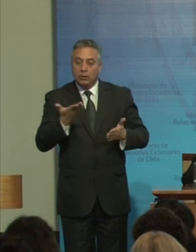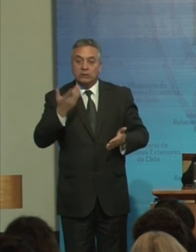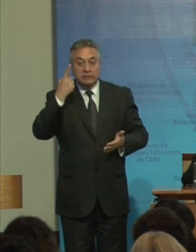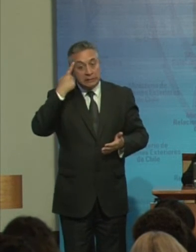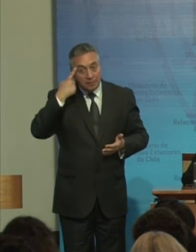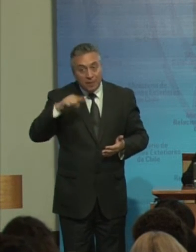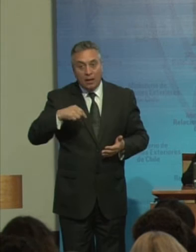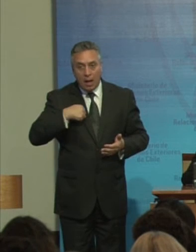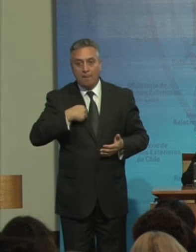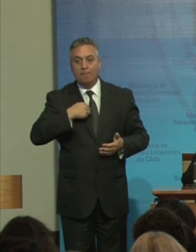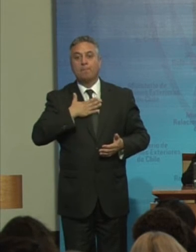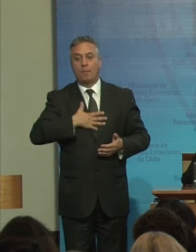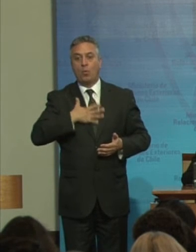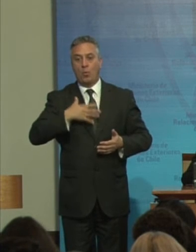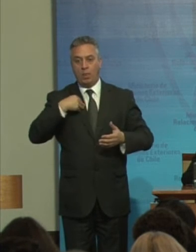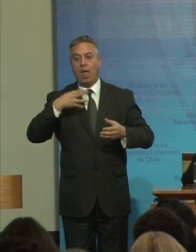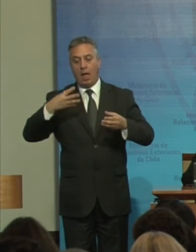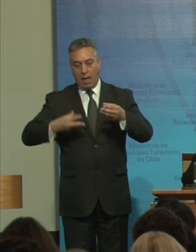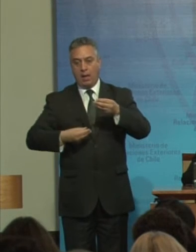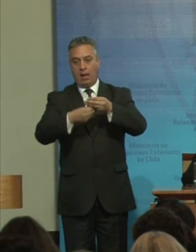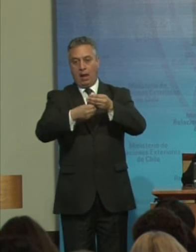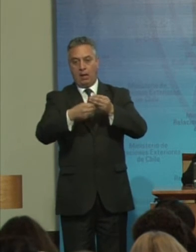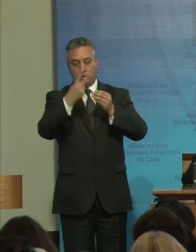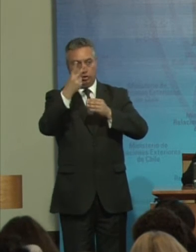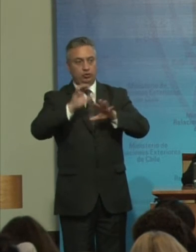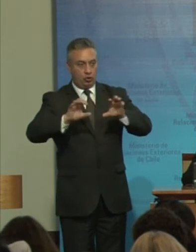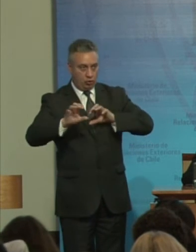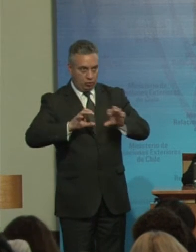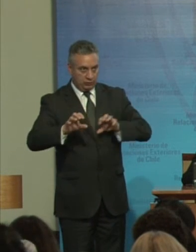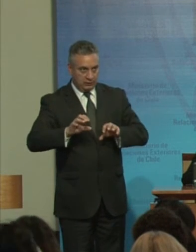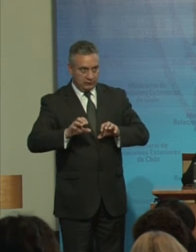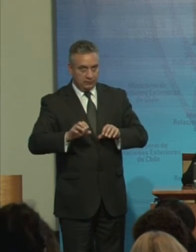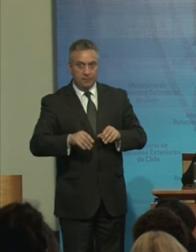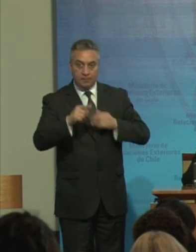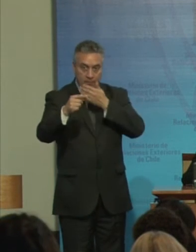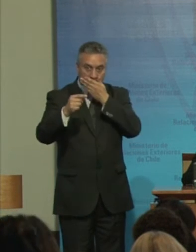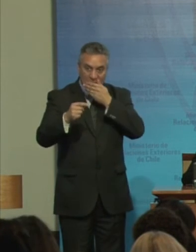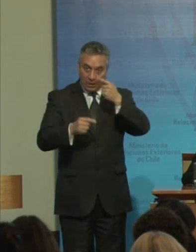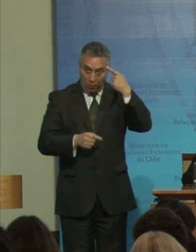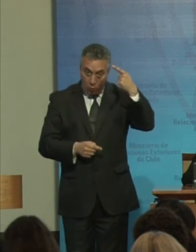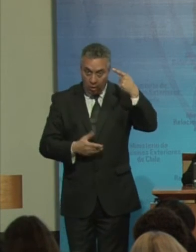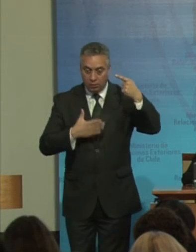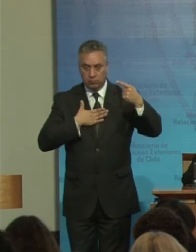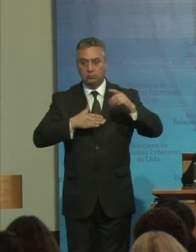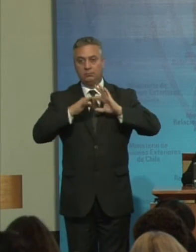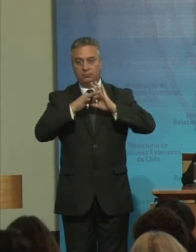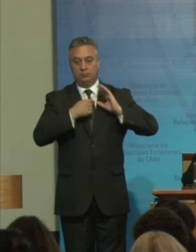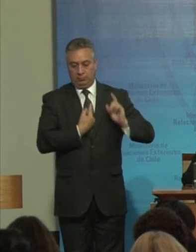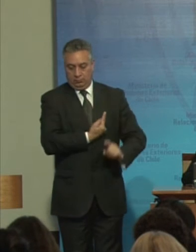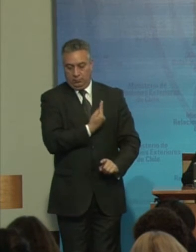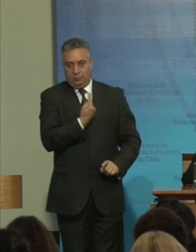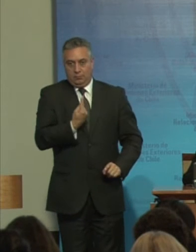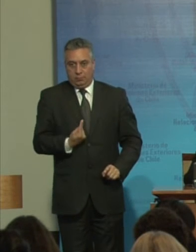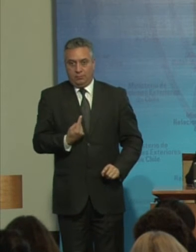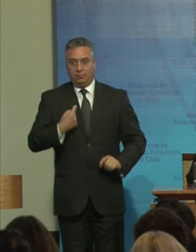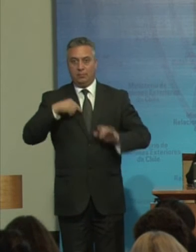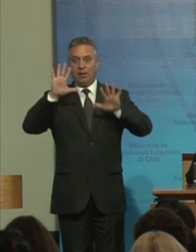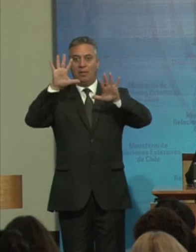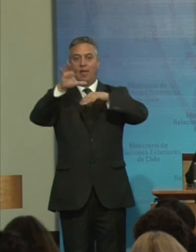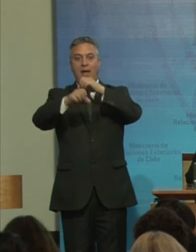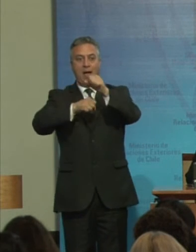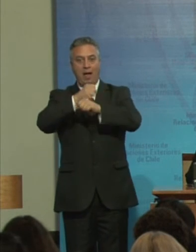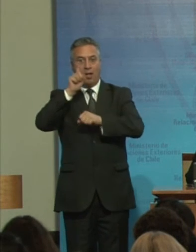gustaría Agregar dos cosas Una El hecho De estar acá Presente En estos Diez años De